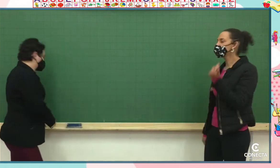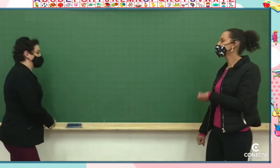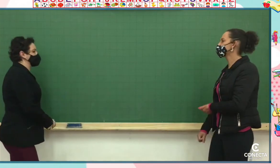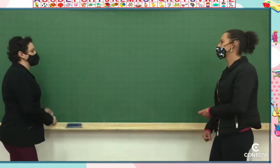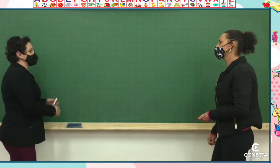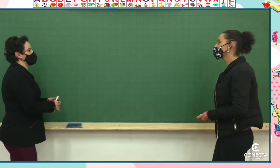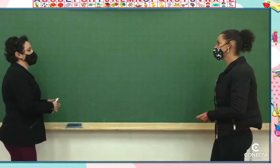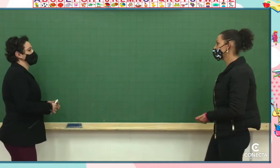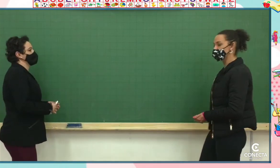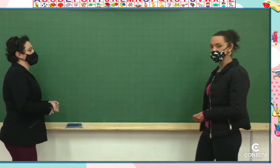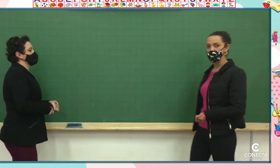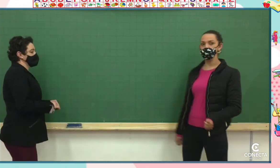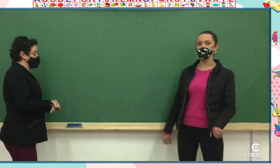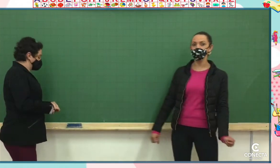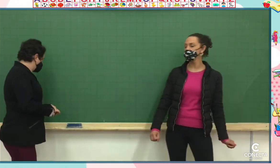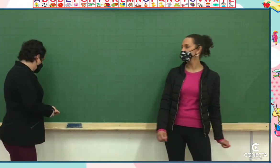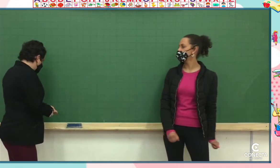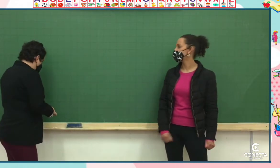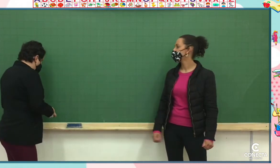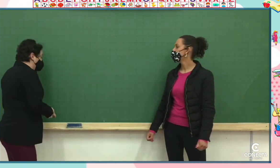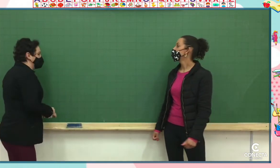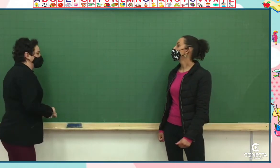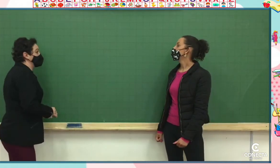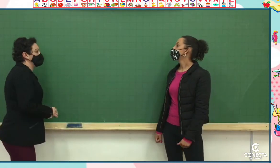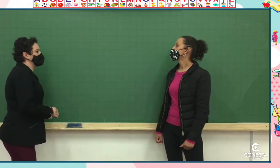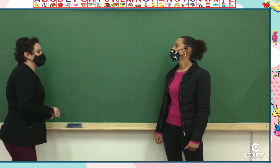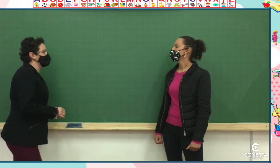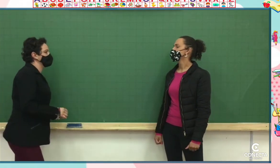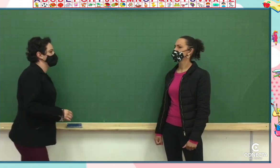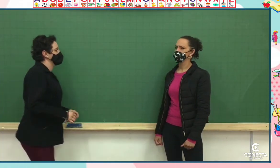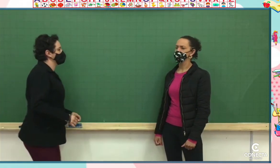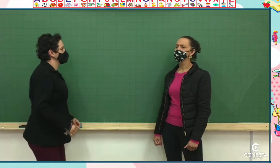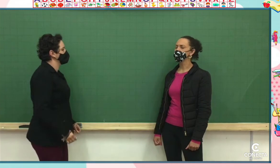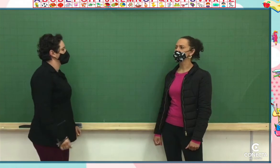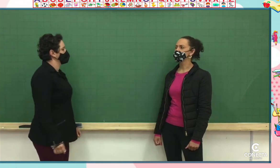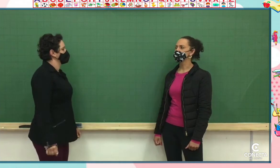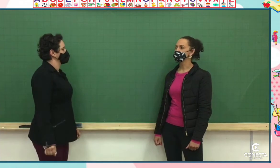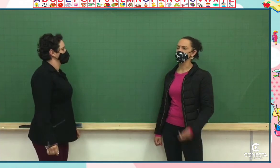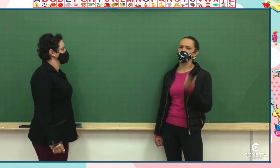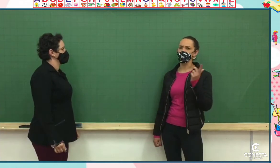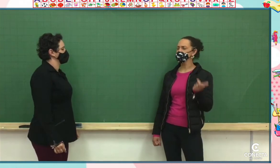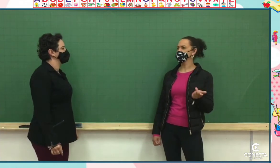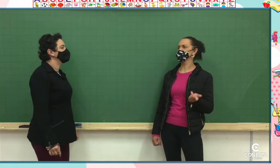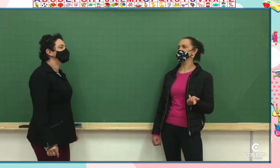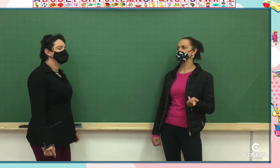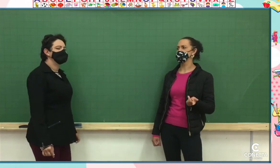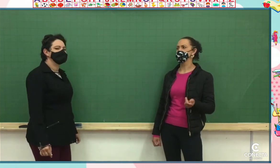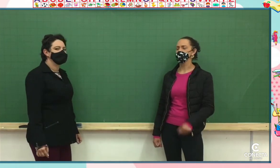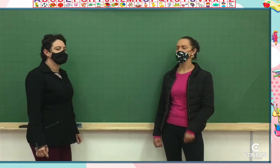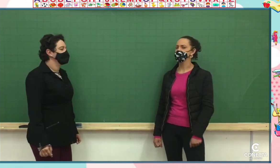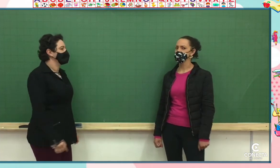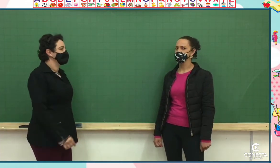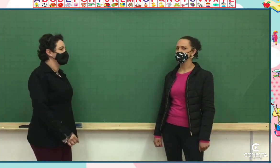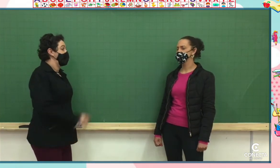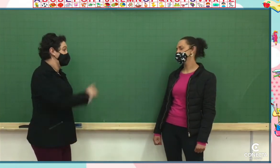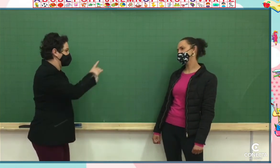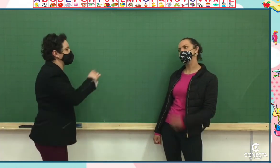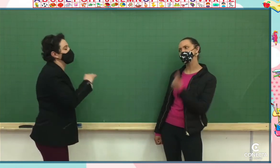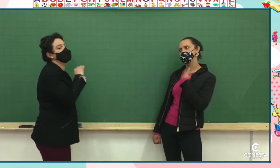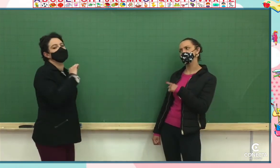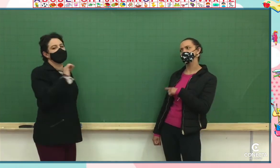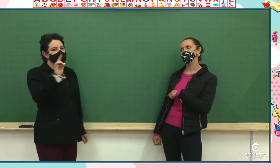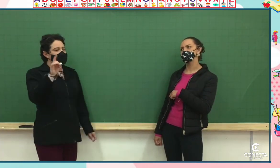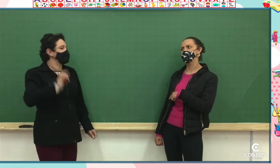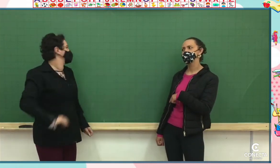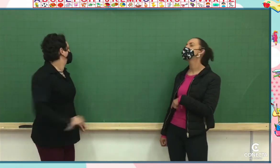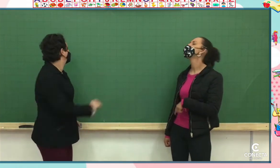Será como que escreve outubro, não é, professora Lílian? E o número 8? E o número 8? Será que as crianças aí sabem? Não